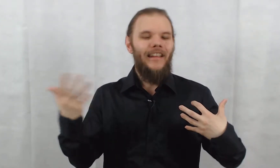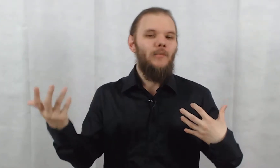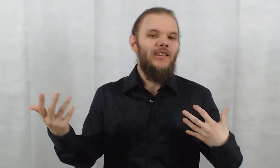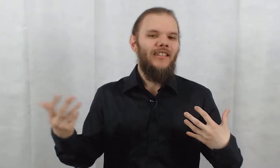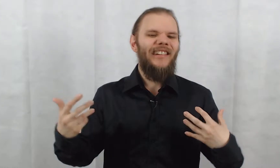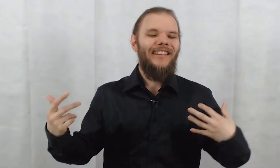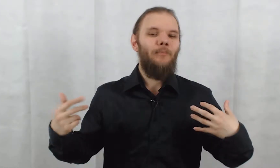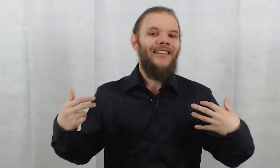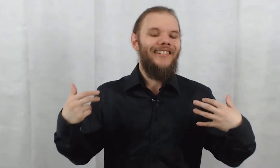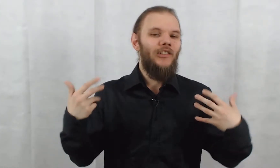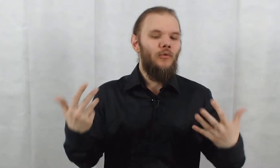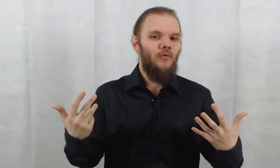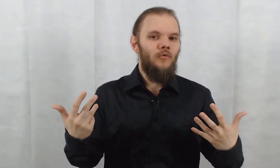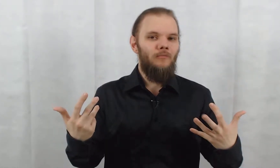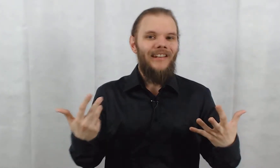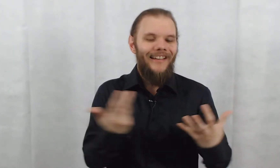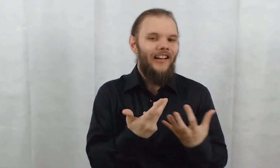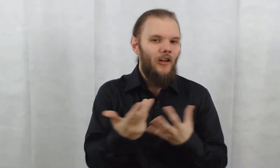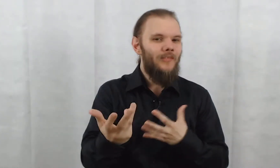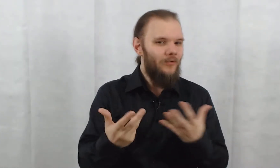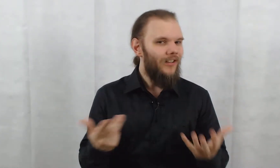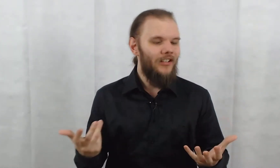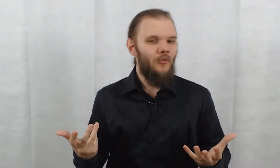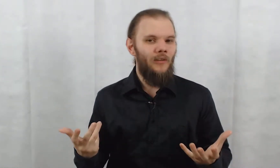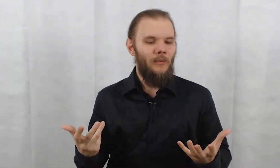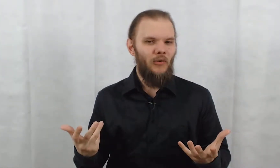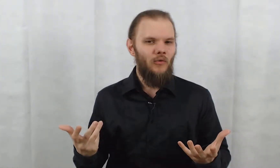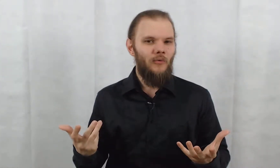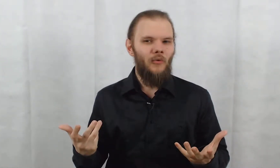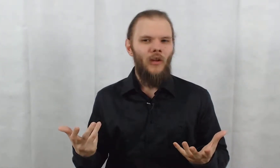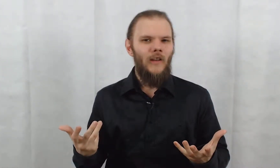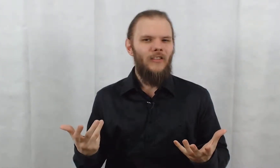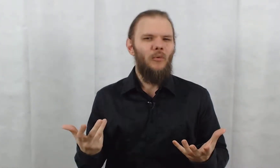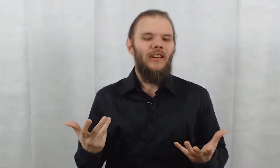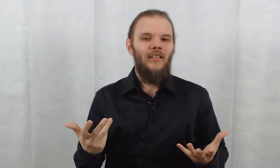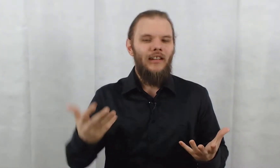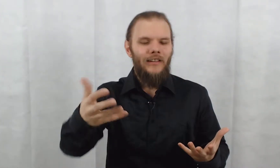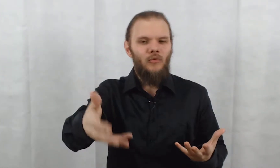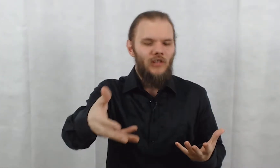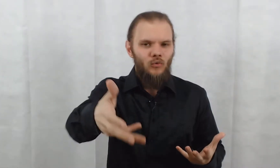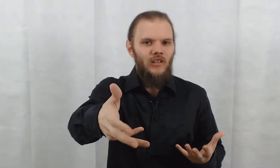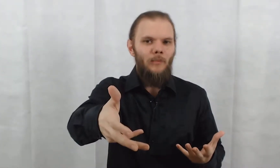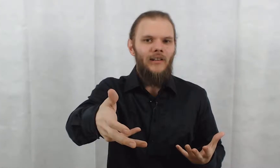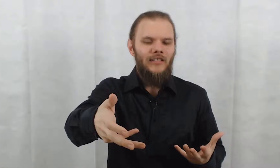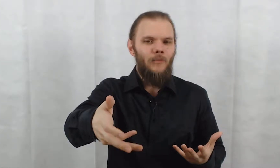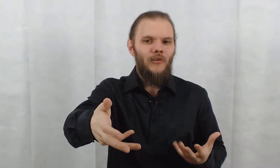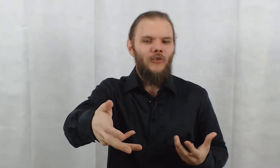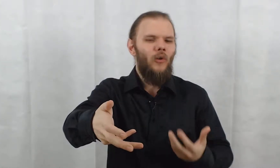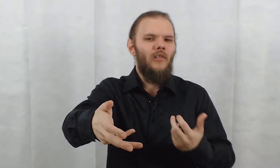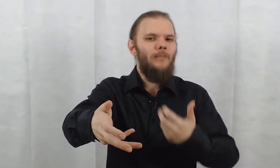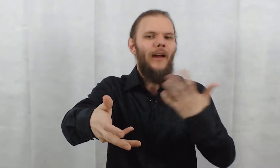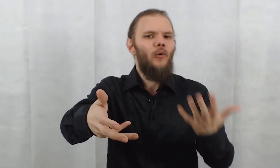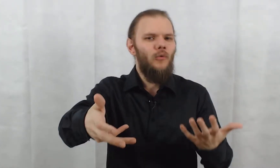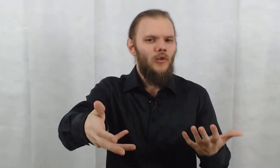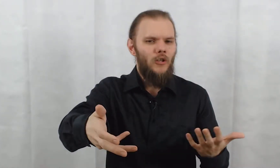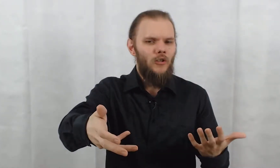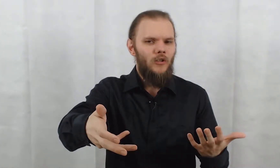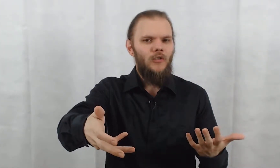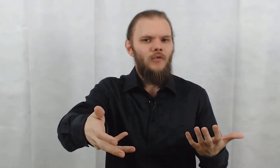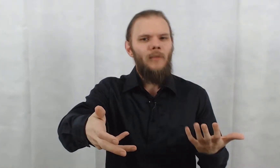gamine dit qu ne sait pas ce qu'il est devenu. Mais il a l'air quand même d'avoir quelques informations, puisque sinon, il ne toucherait pas le type en disant « libère-le ». Il